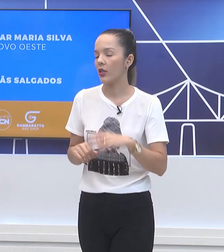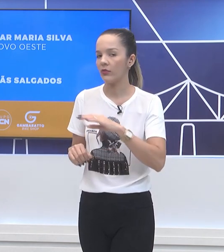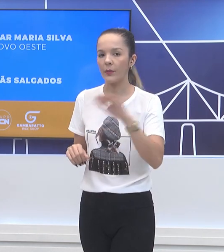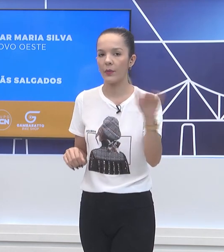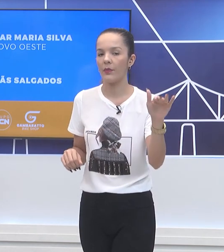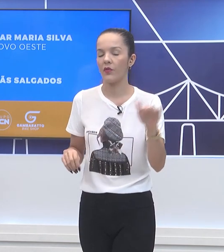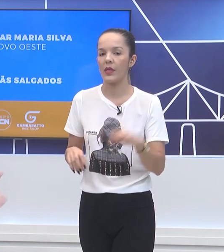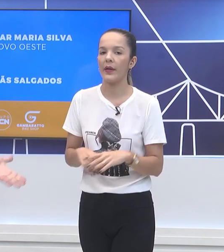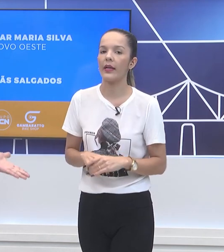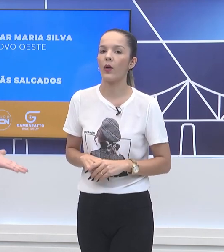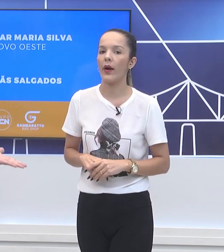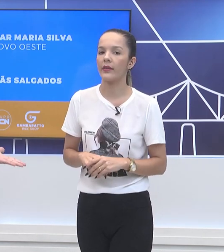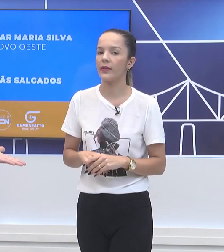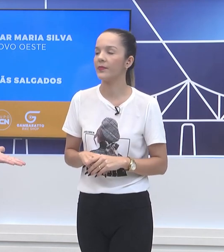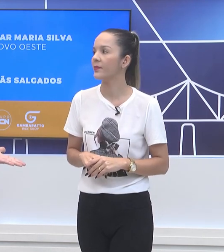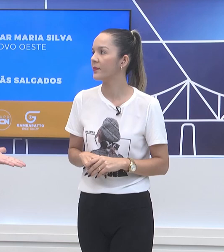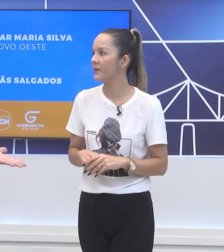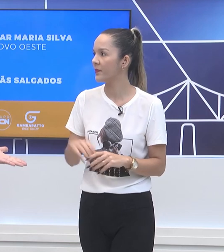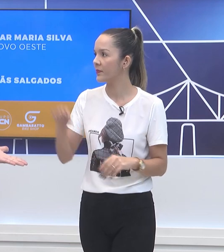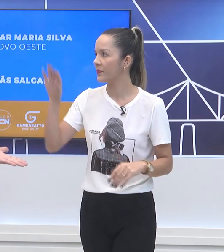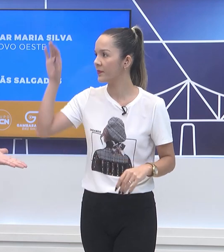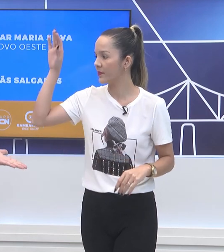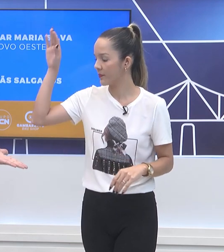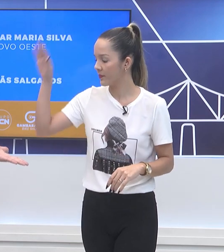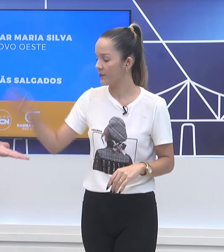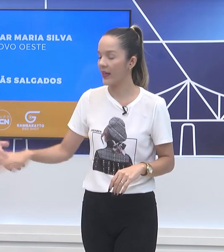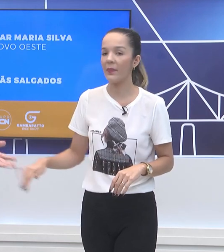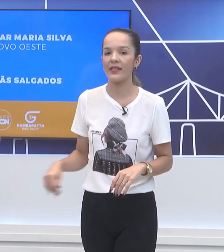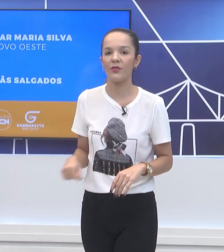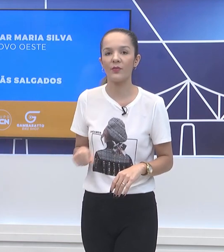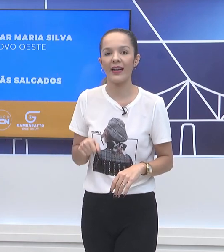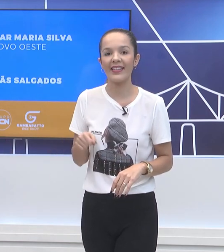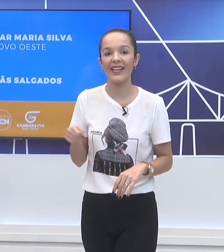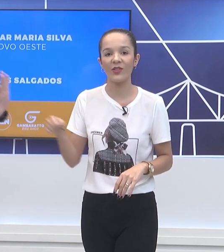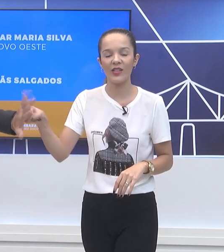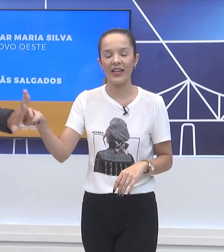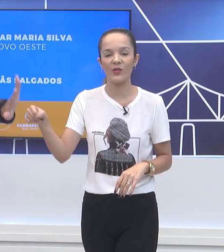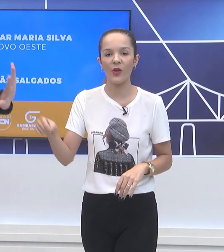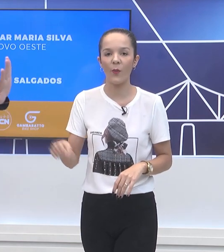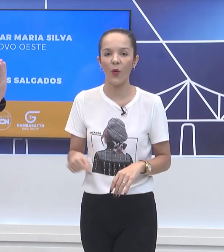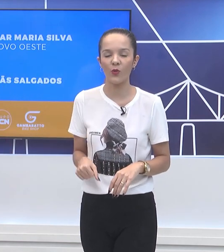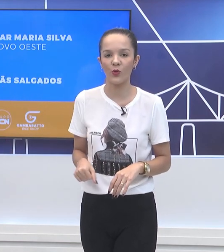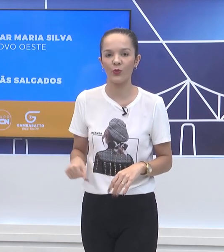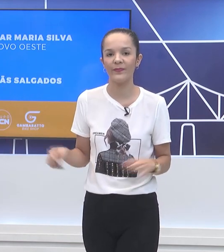você tá viajando, que não tem problema você pegar na quarta. Parabéns, Leodimar. Parabéns, Leodimar. R$ 500,00 no seu bolso.